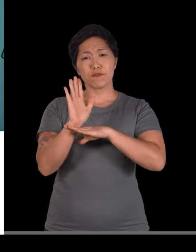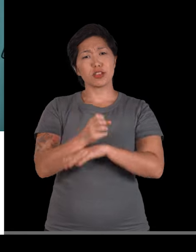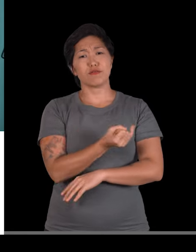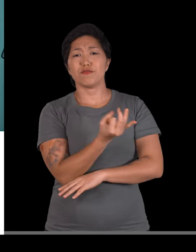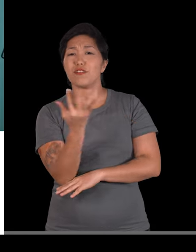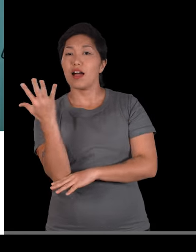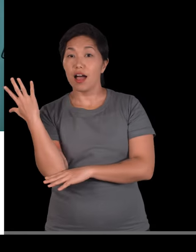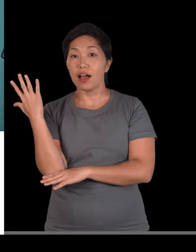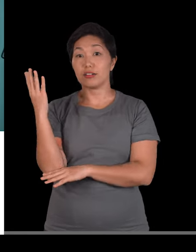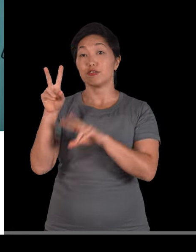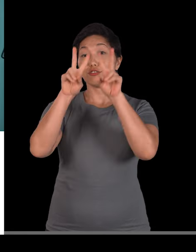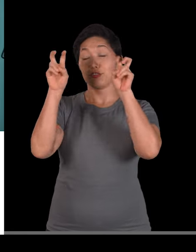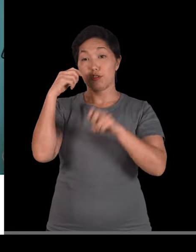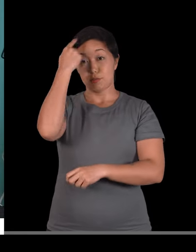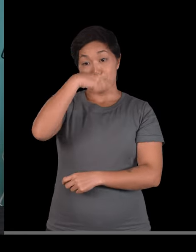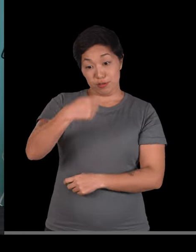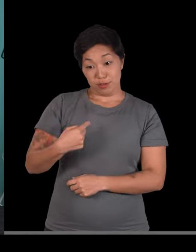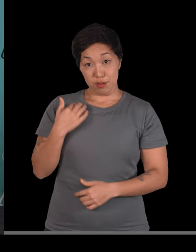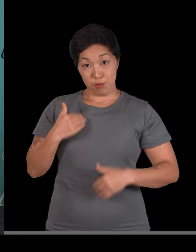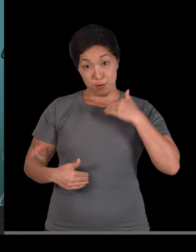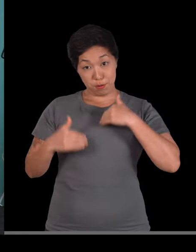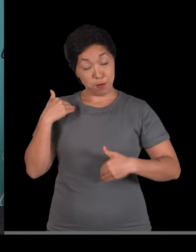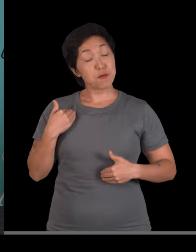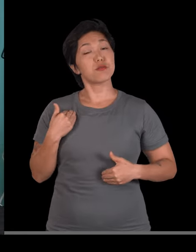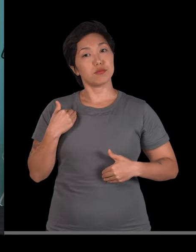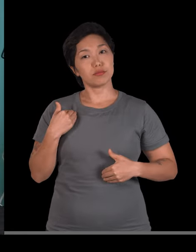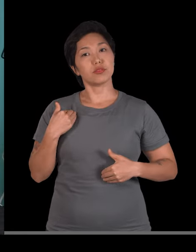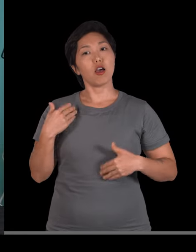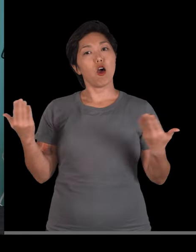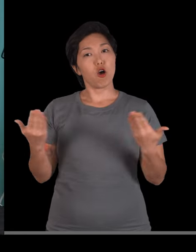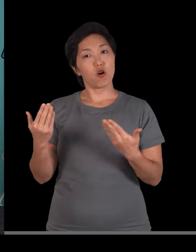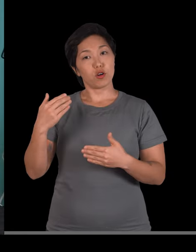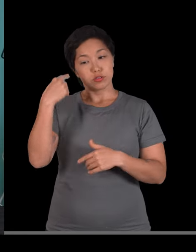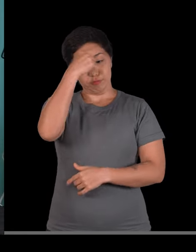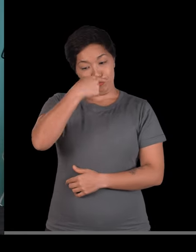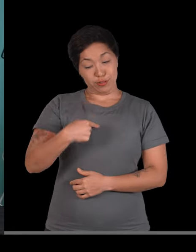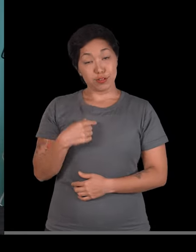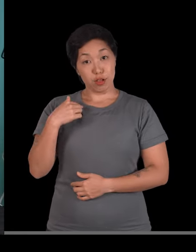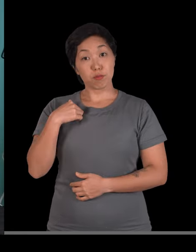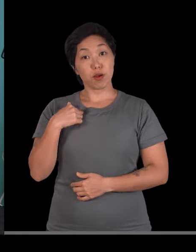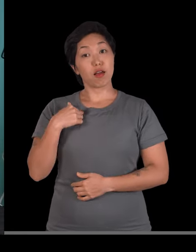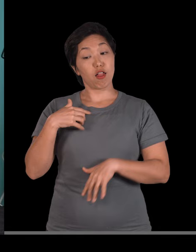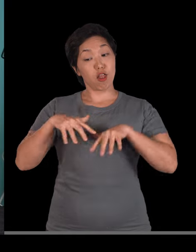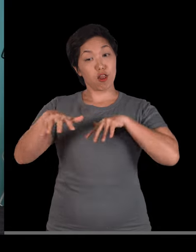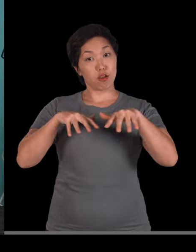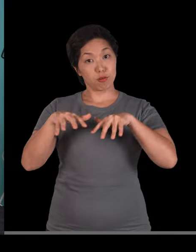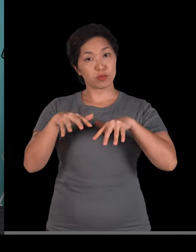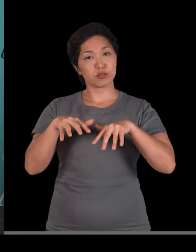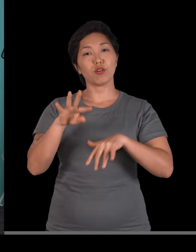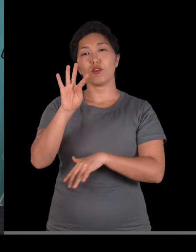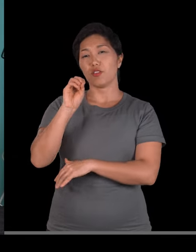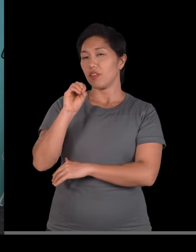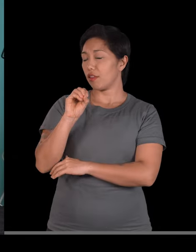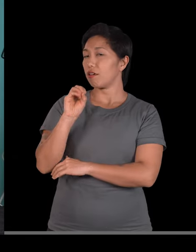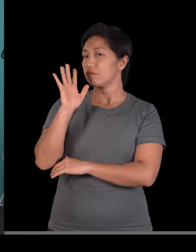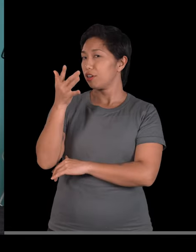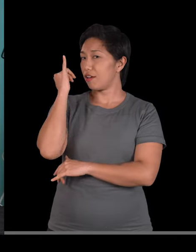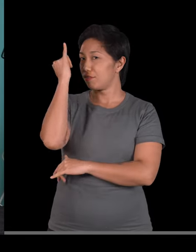falando de vários sistemas corporais, e a gente tá falando de sistema locomotor, como o Théo já bem avisou aí a gente.